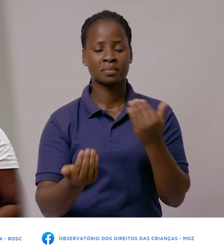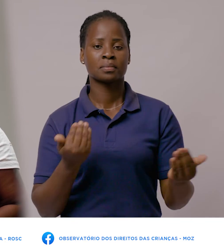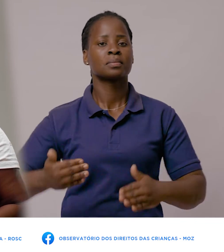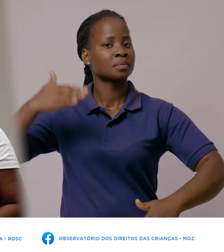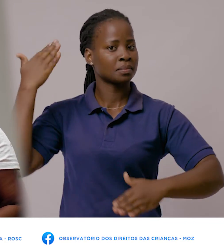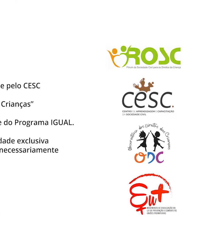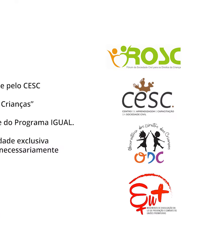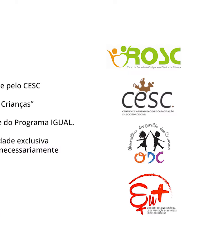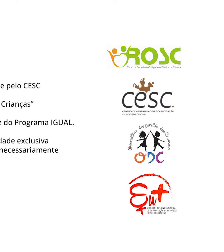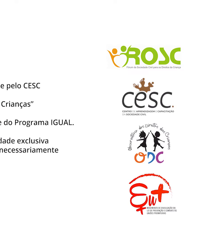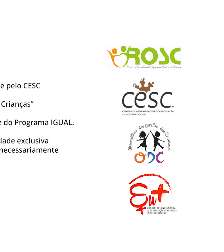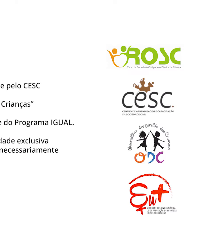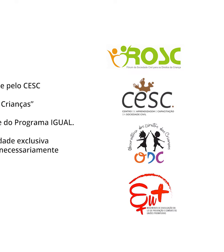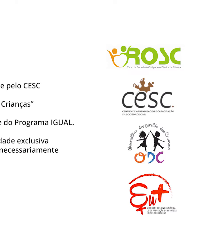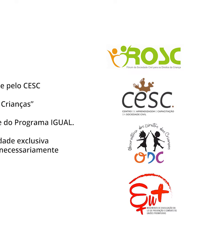uniões prematuras.